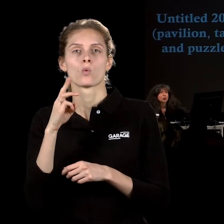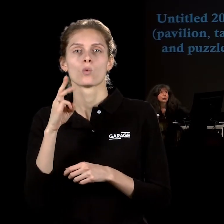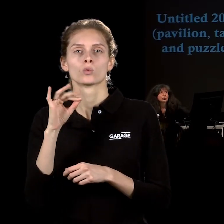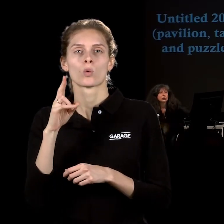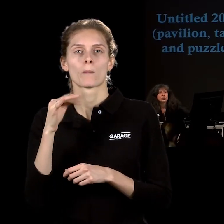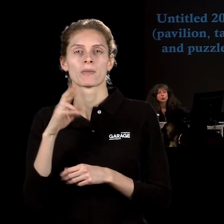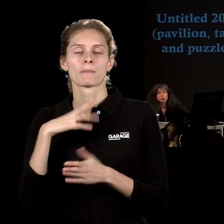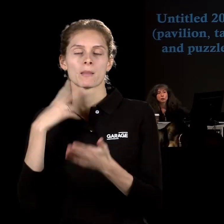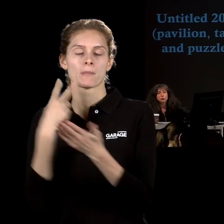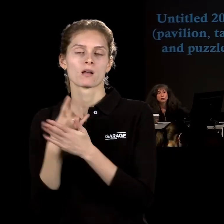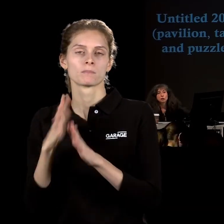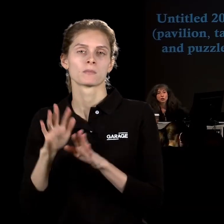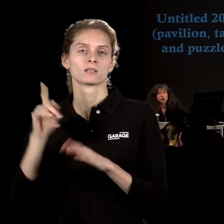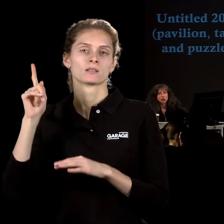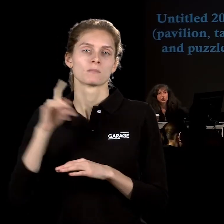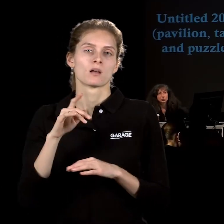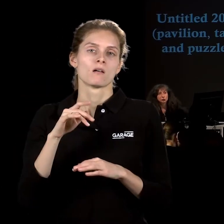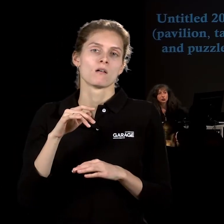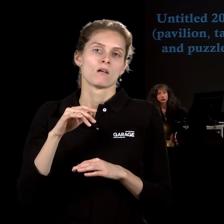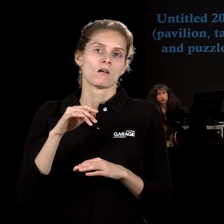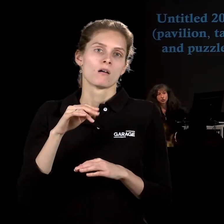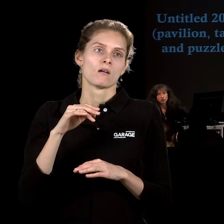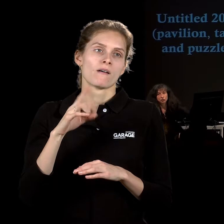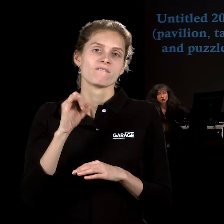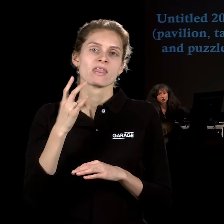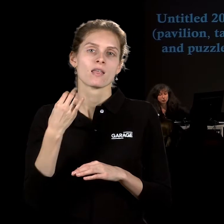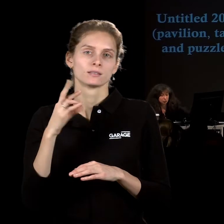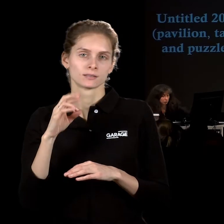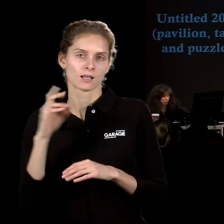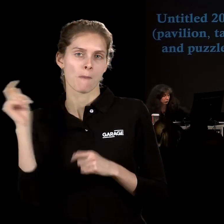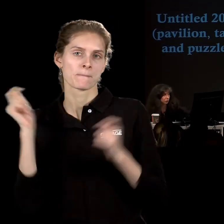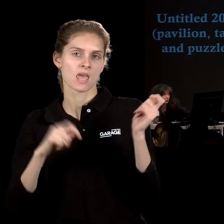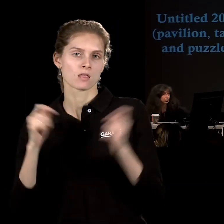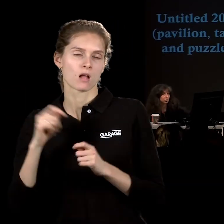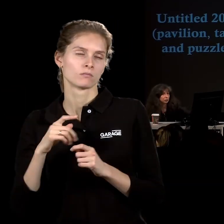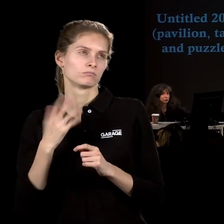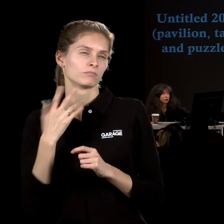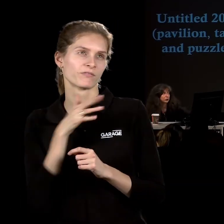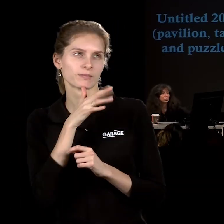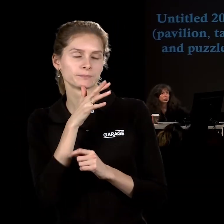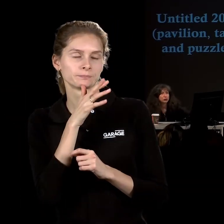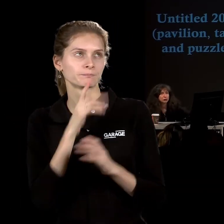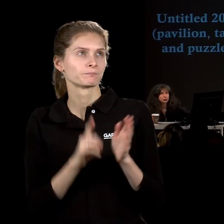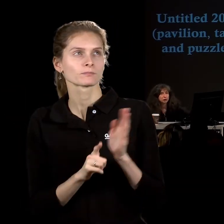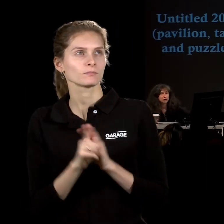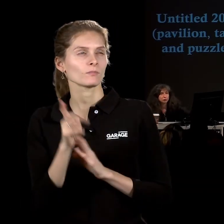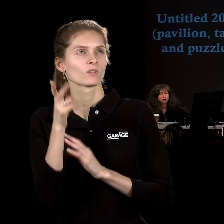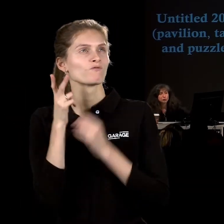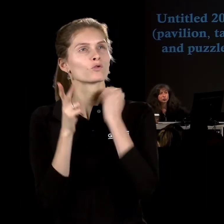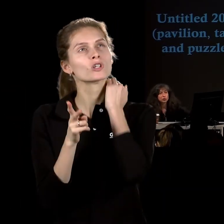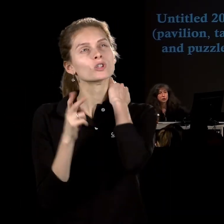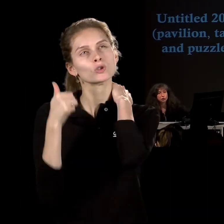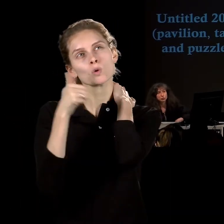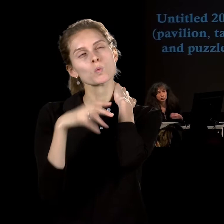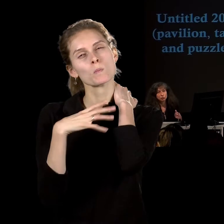Уже, наверное, не вспомню, какого года, начало 2000-х, он делал его вместе с Молин Эсбет и Хансом